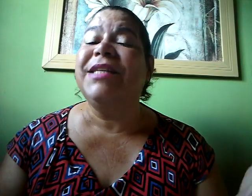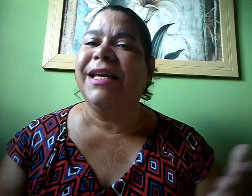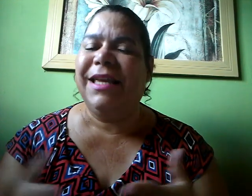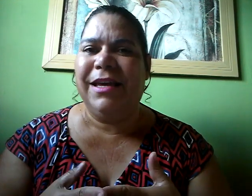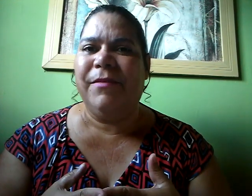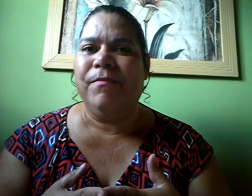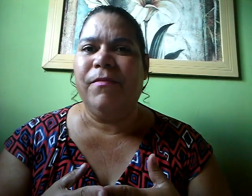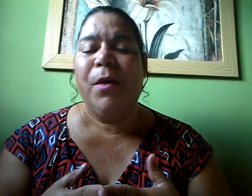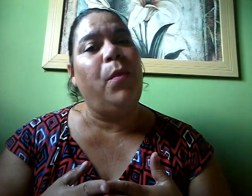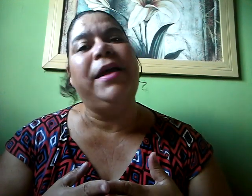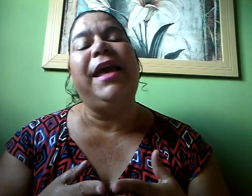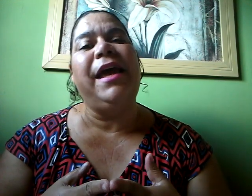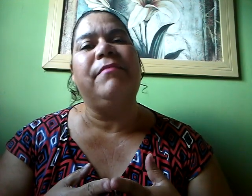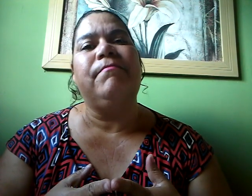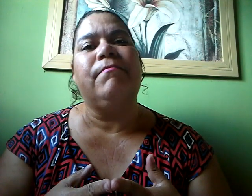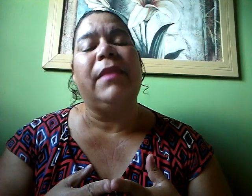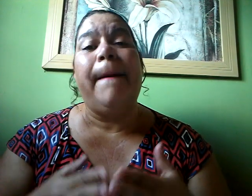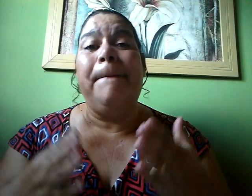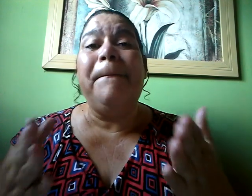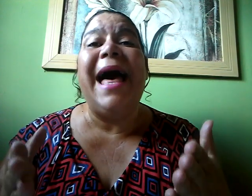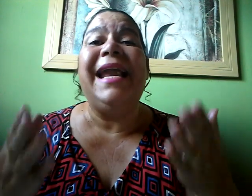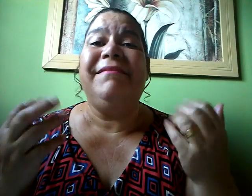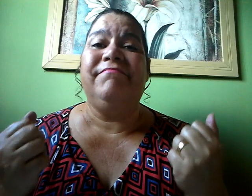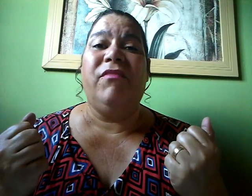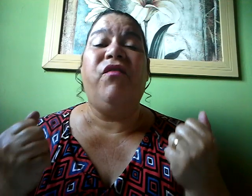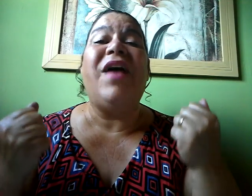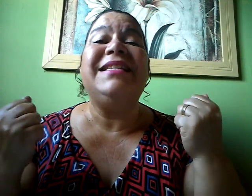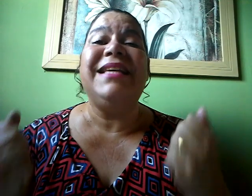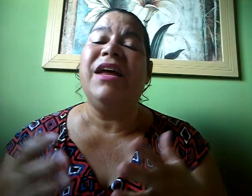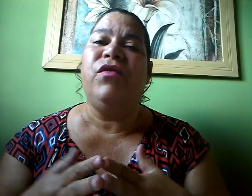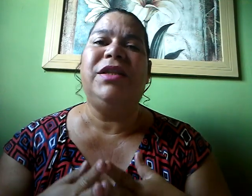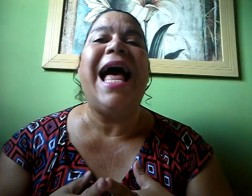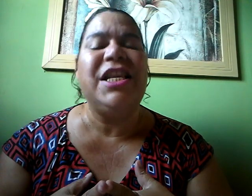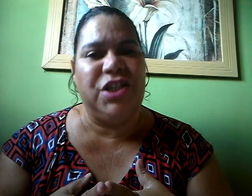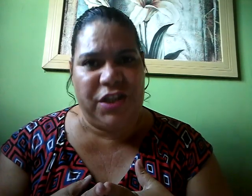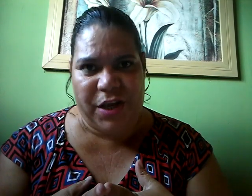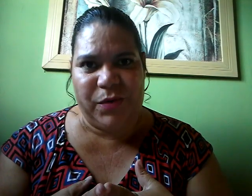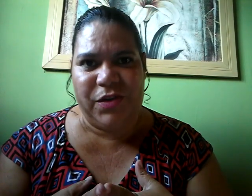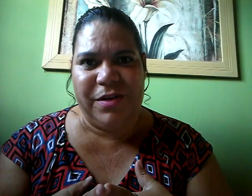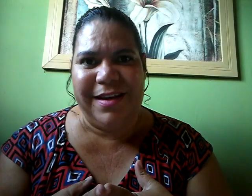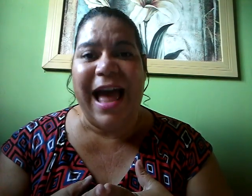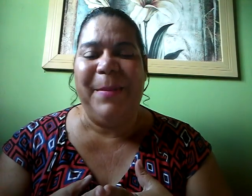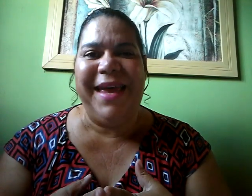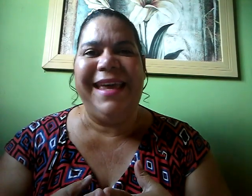aqui Porque Para fazer a vontade De Deus Amém